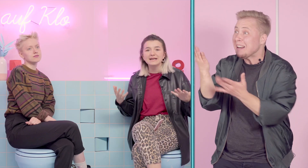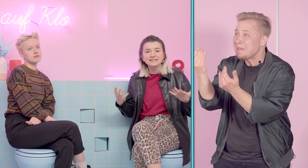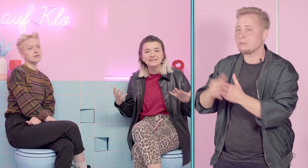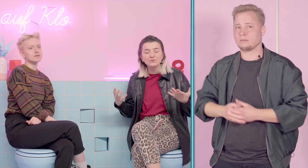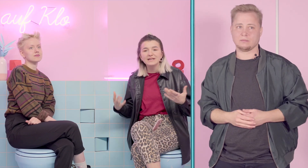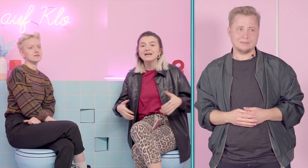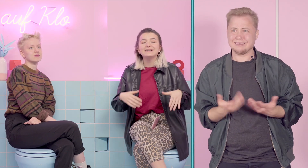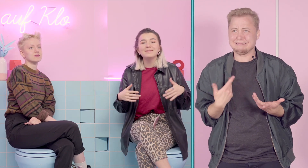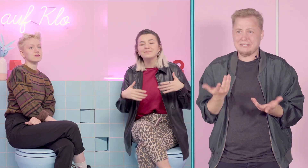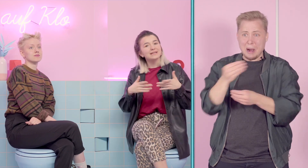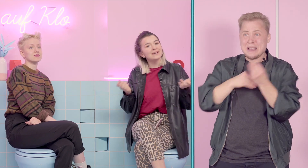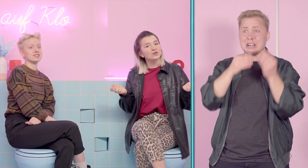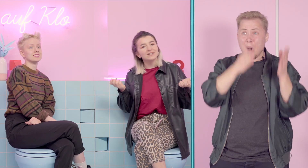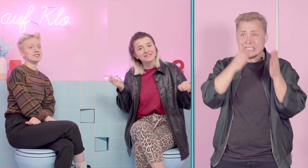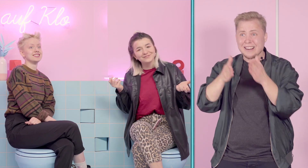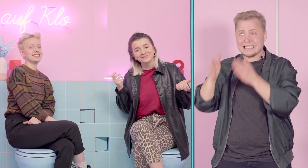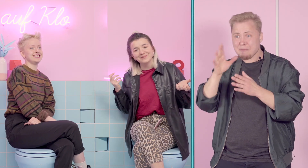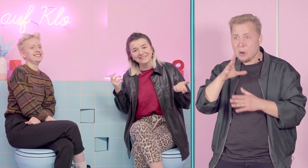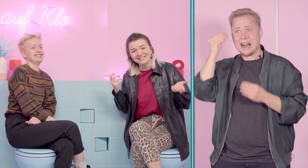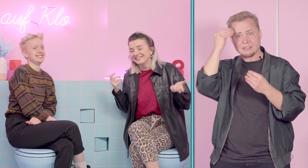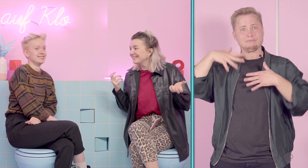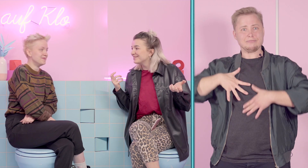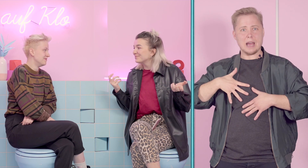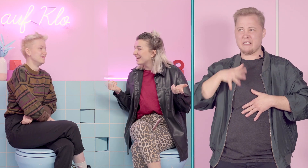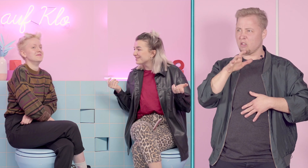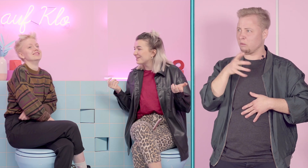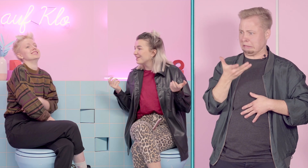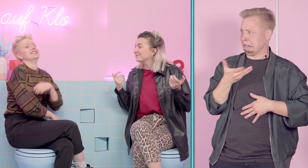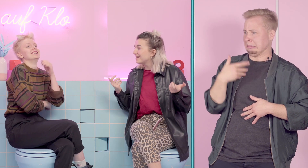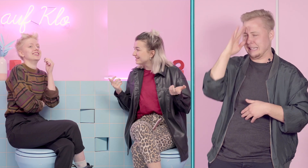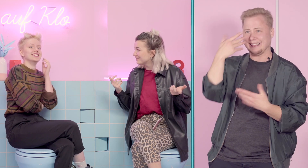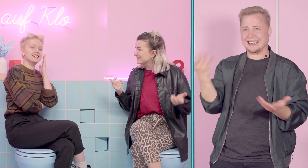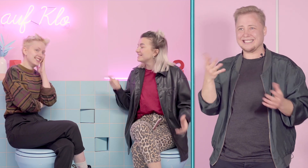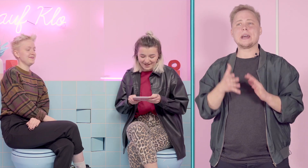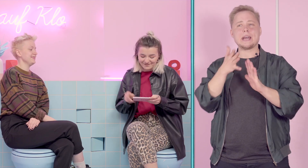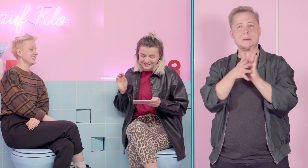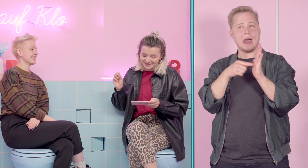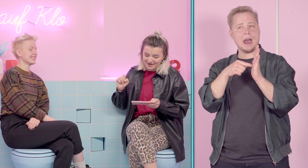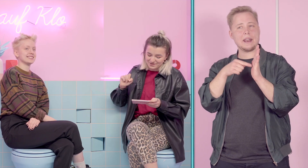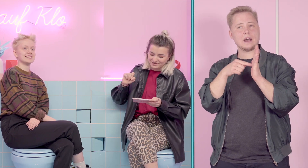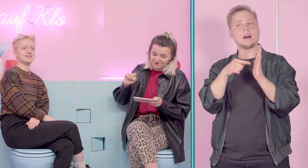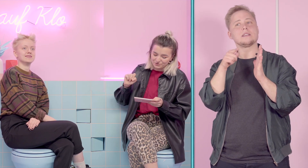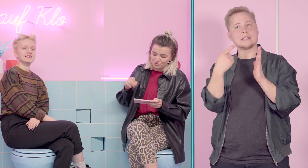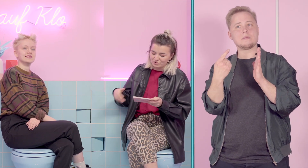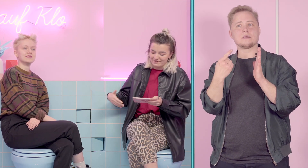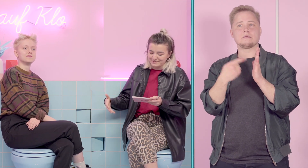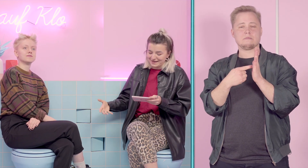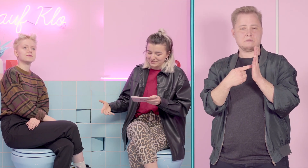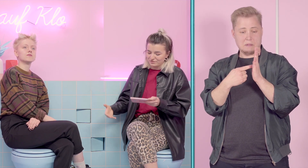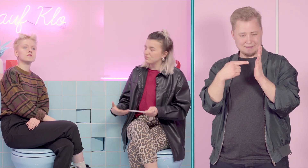kann es nicht, okay. Ich habe in einer konservativen Familie Bulgarisch gelernt und weiß dann sowas nicht. Welche Gebärde nutzt du oder was machst du, wenn du